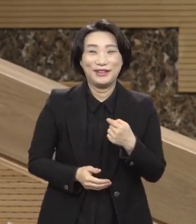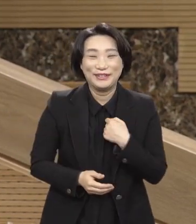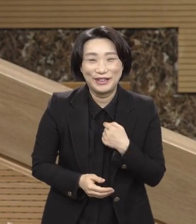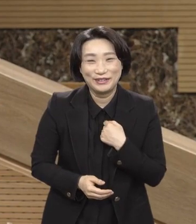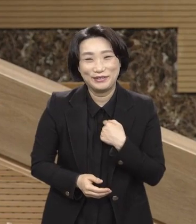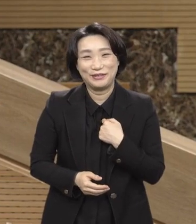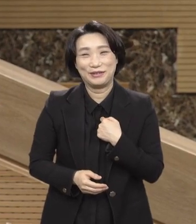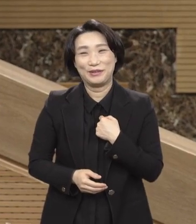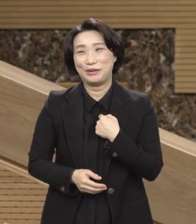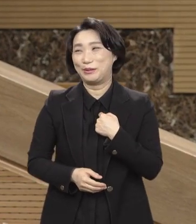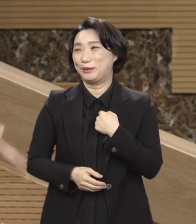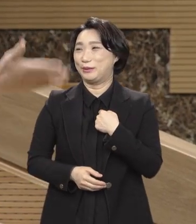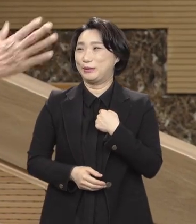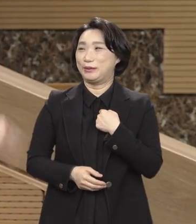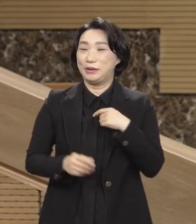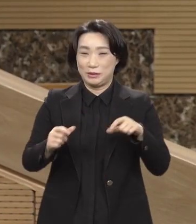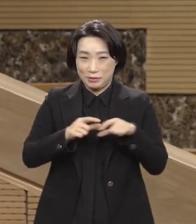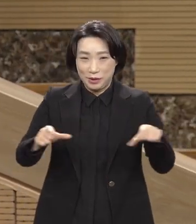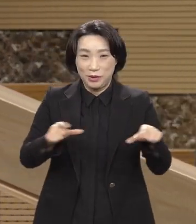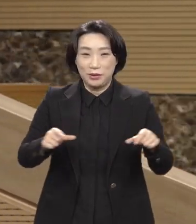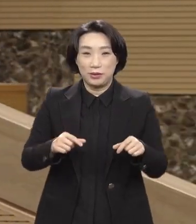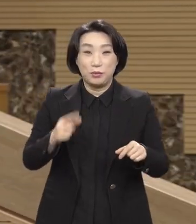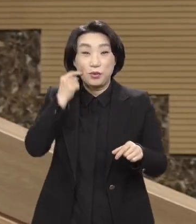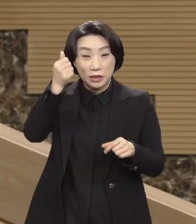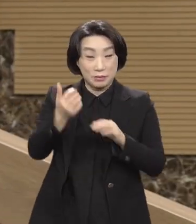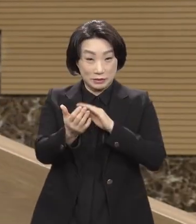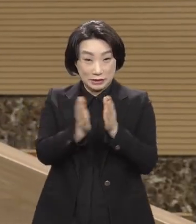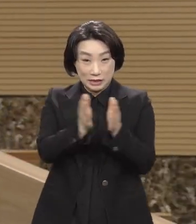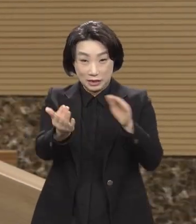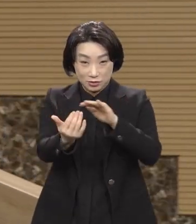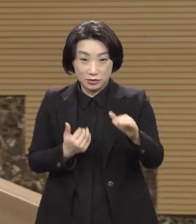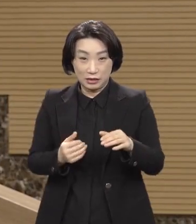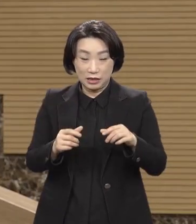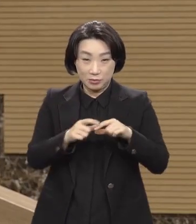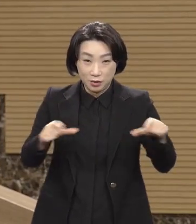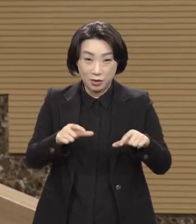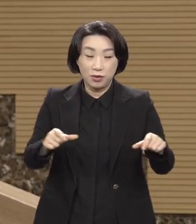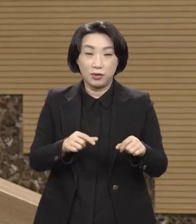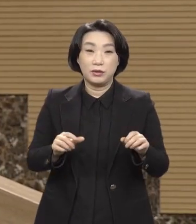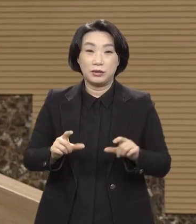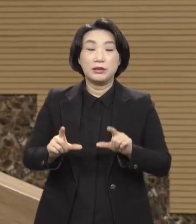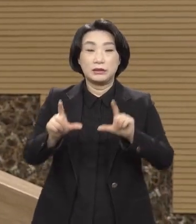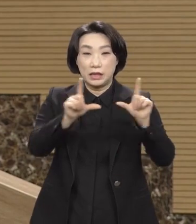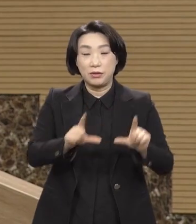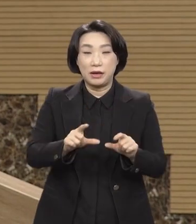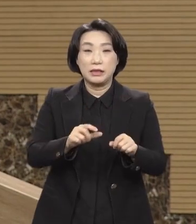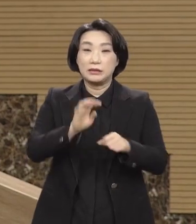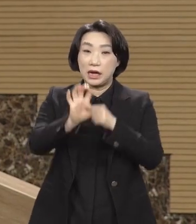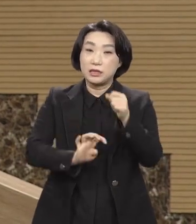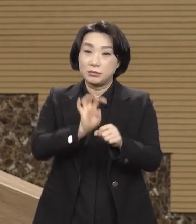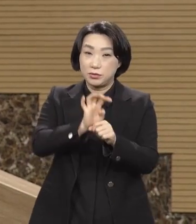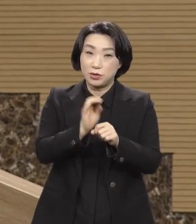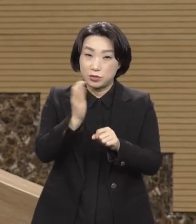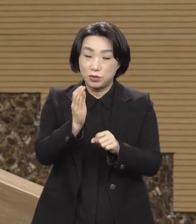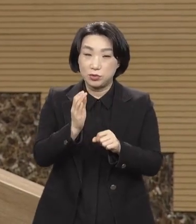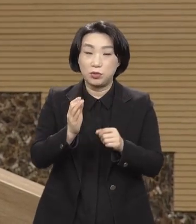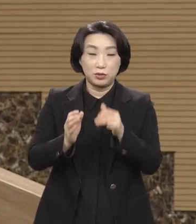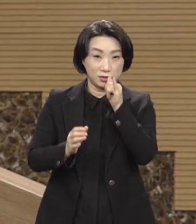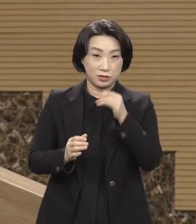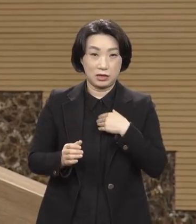나도 평신도 생활을 40년 했으니까 많은 교회에서 활동을 하고 그랬었잖아요.